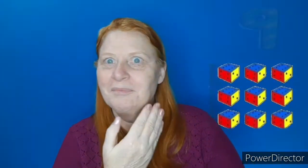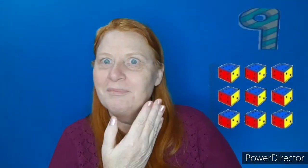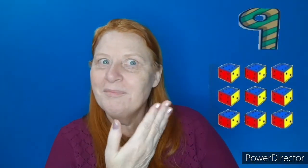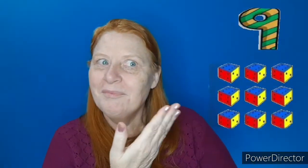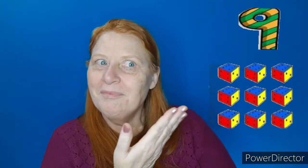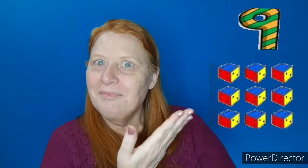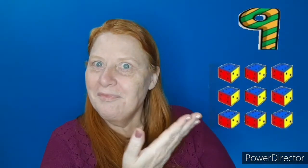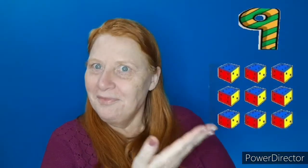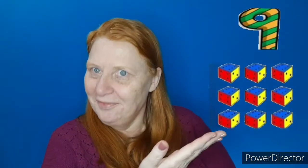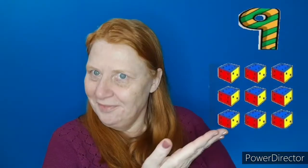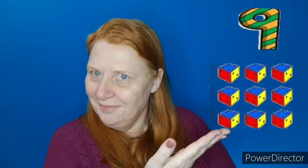9.